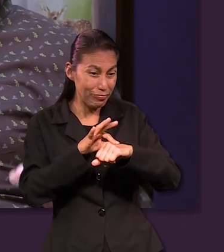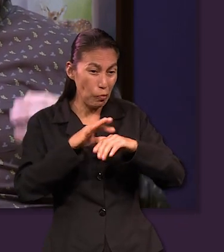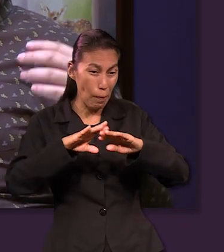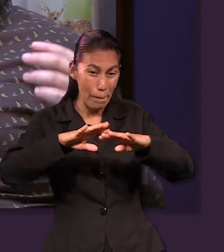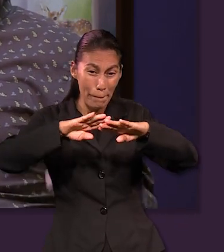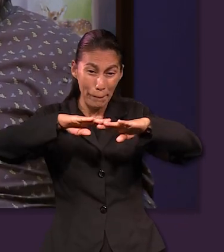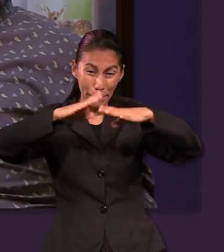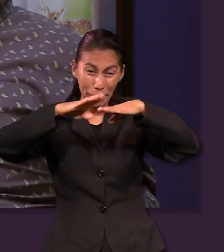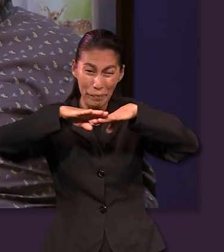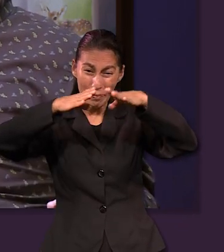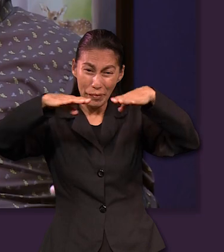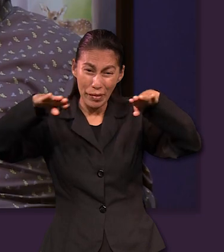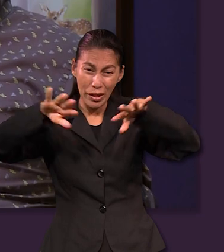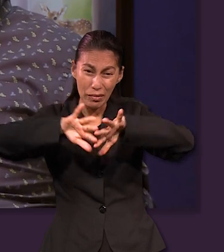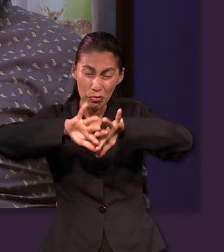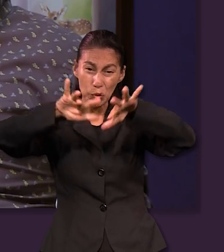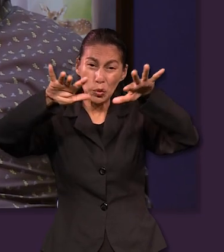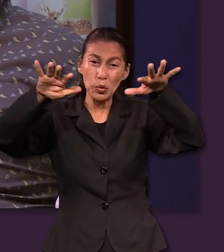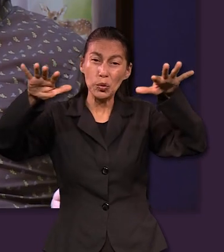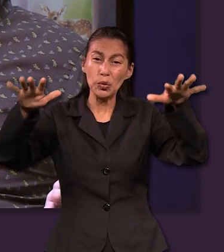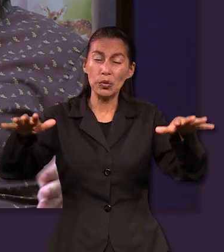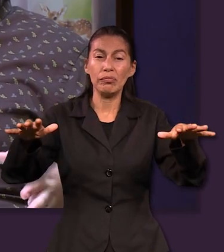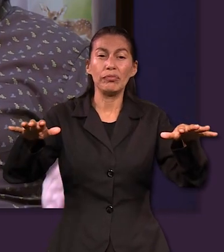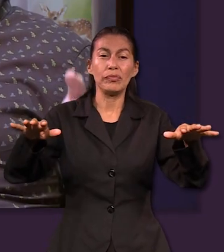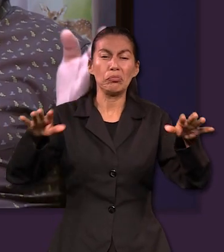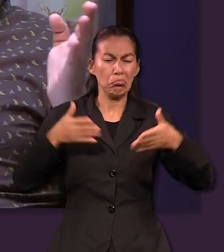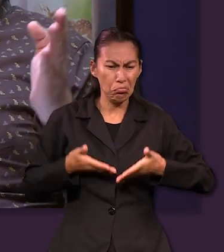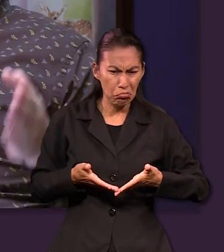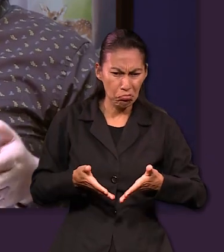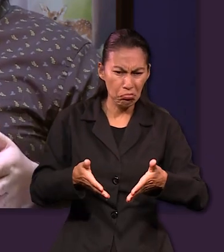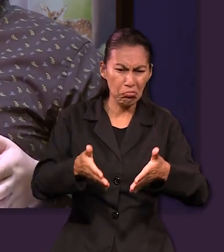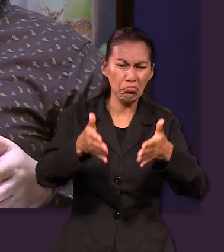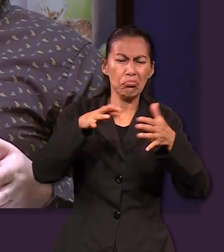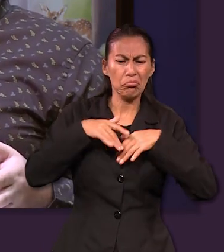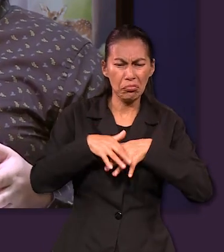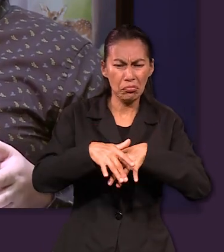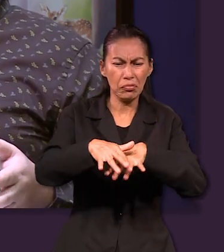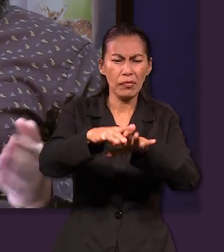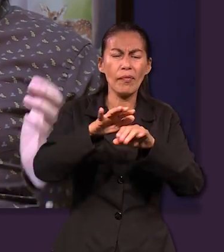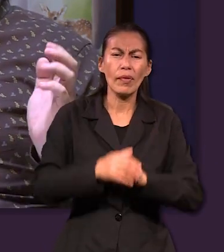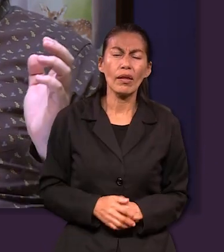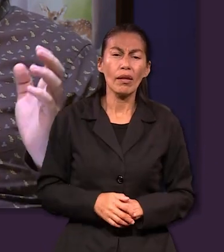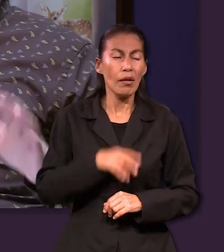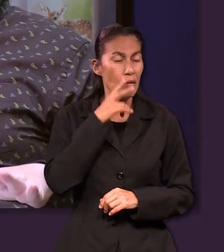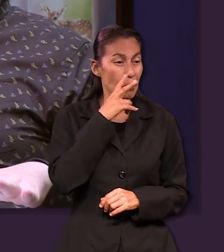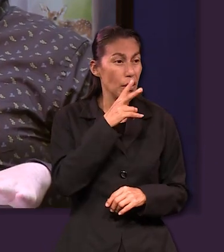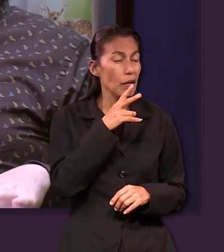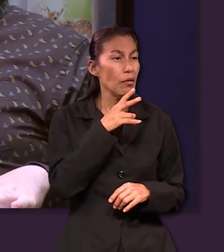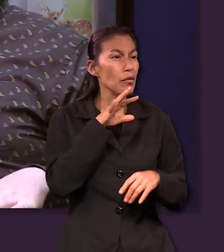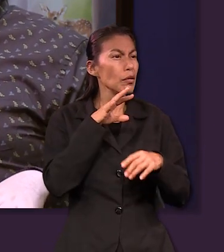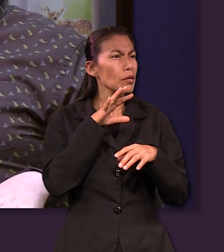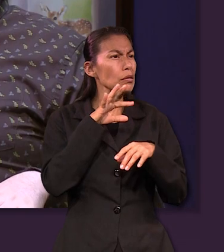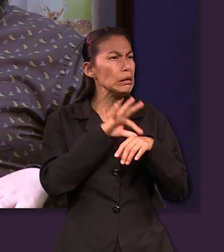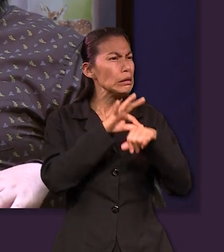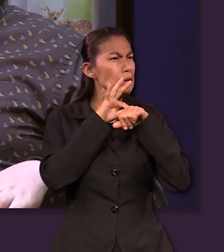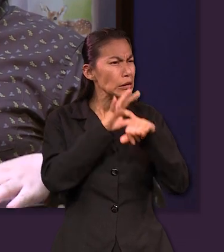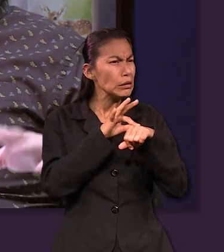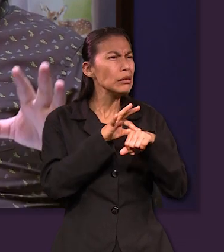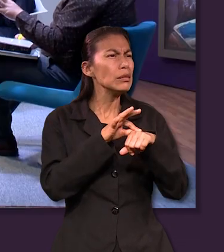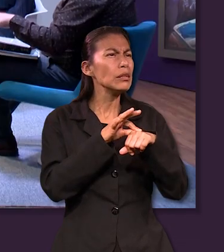cómo se hizo ese camino en medio de las aguas, cómo Dios proveía alimento, cómo Dios ponía la columna